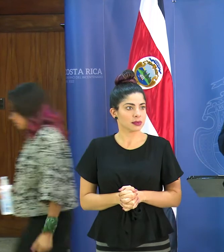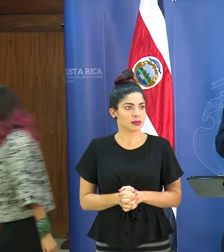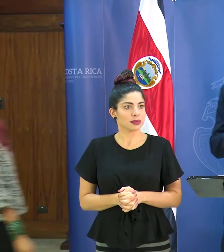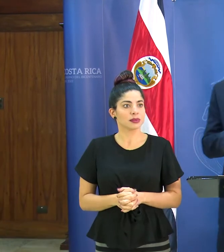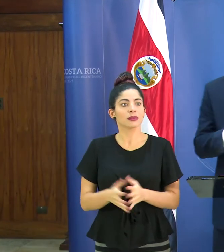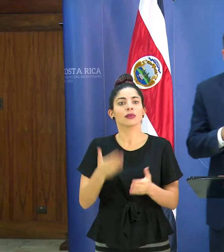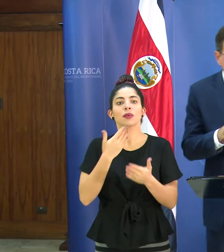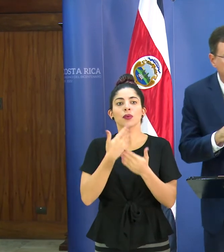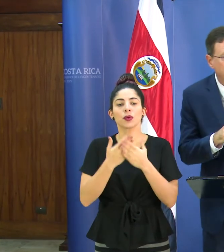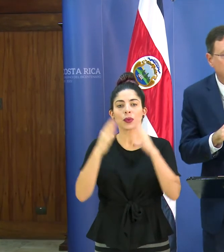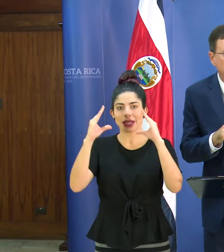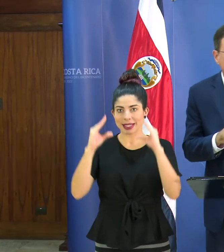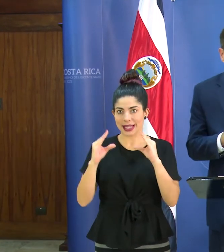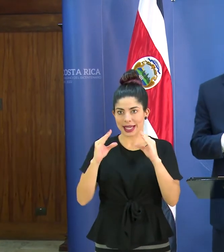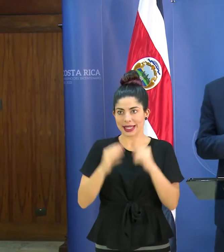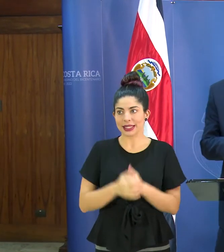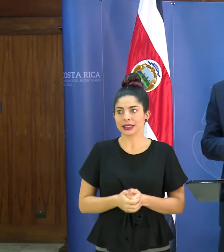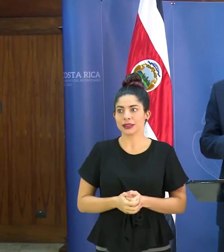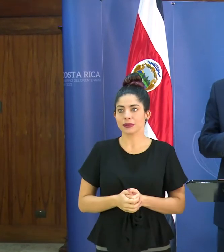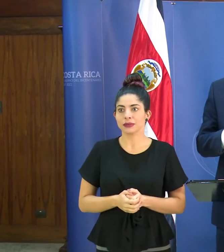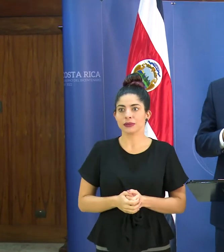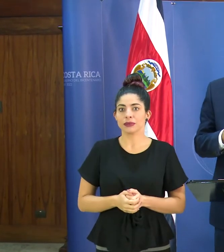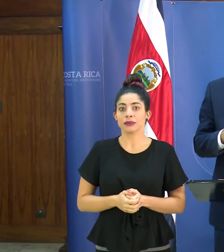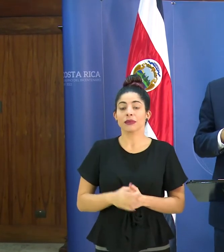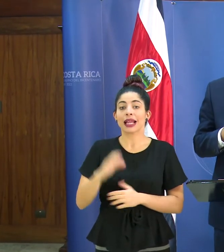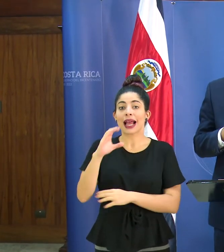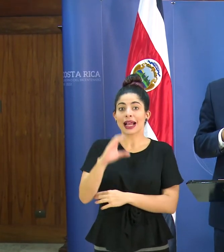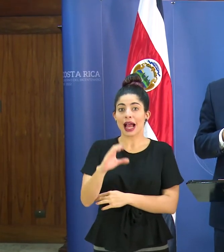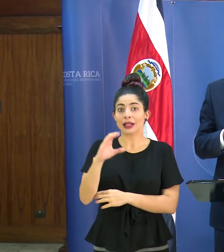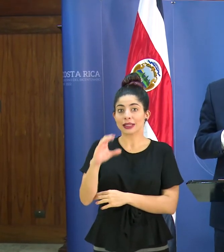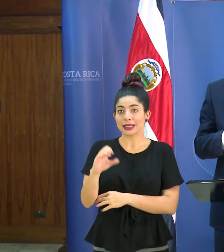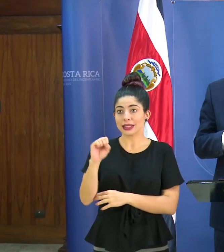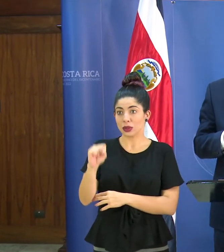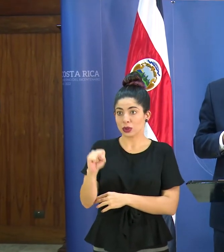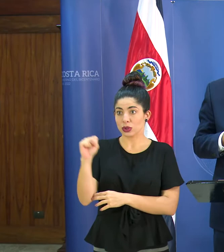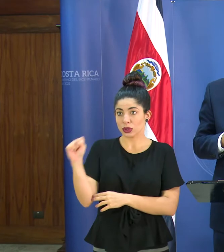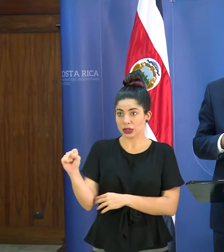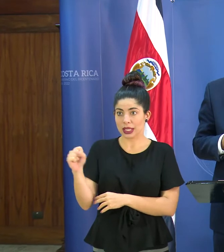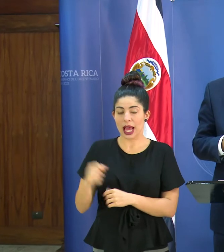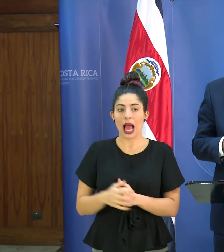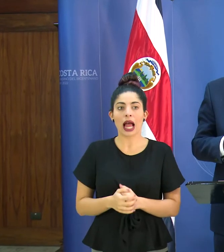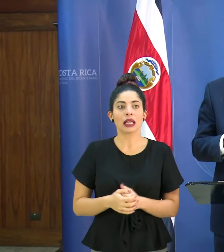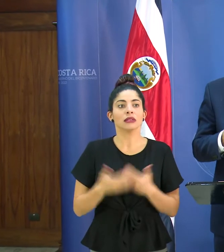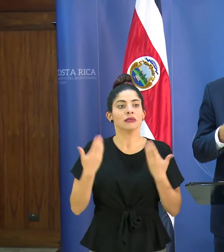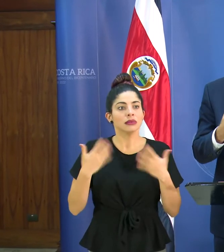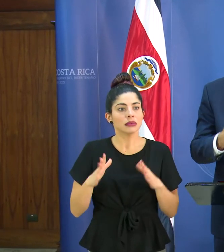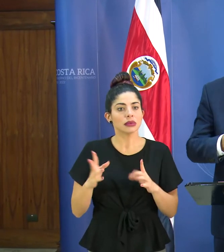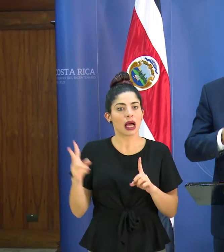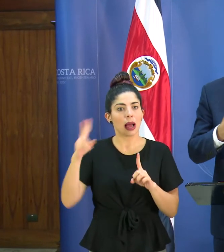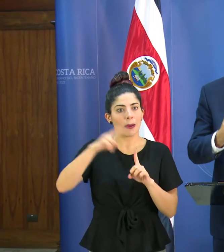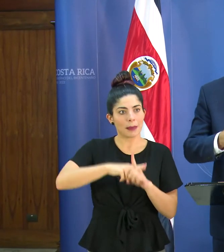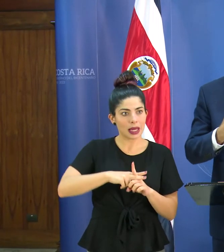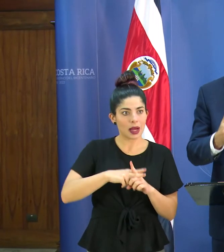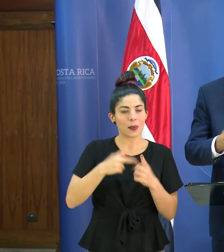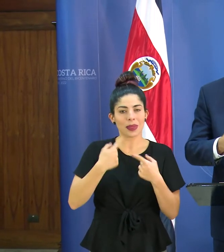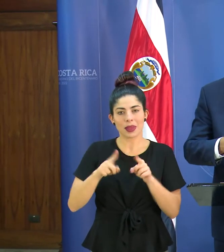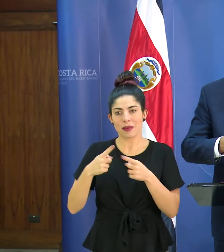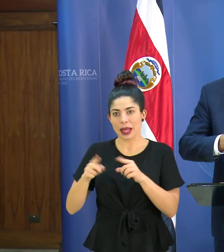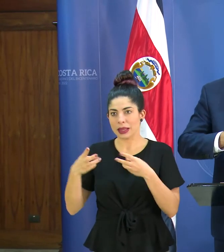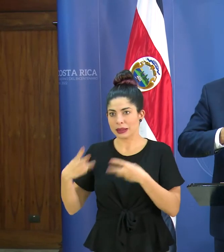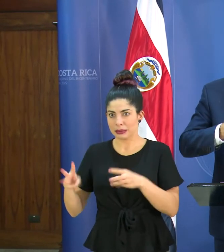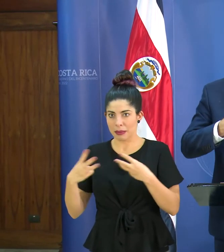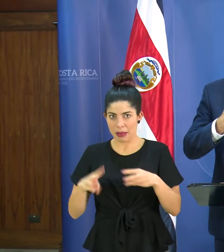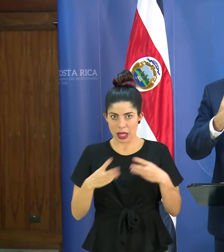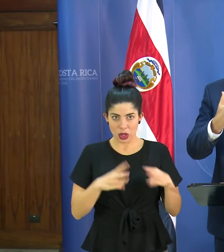Muy buenas tardes. Bueno, en la Caja Costarricense de Seguro Social hemos estado implementando una serie de medidas